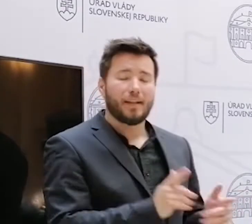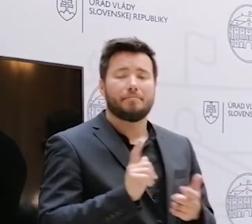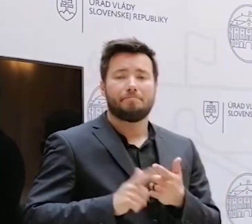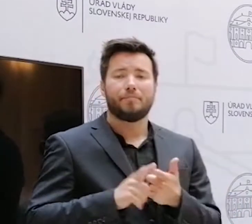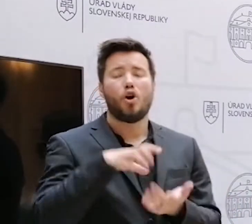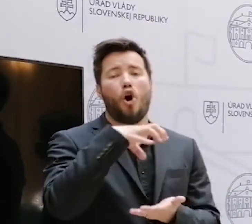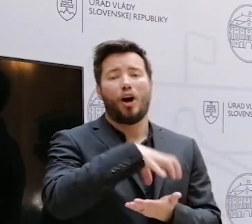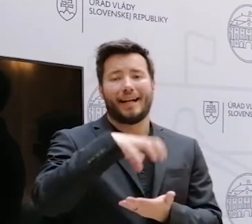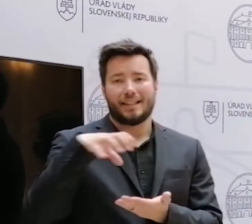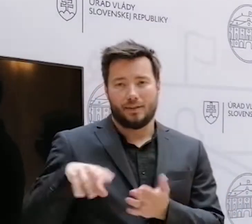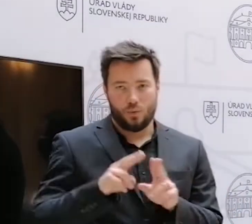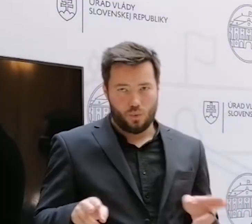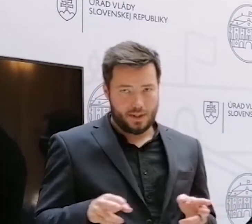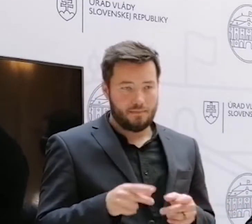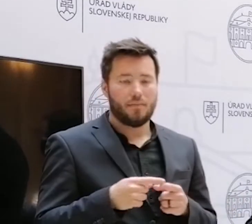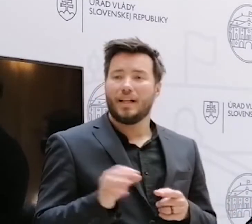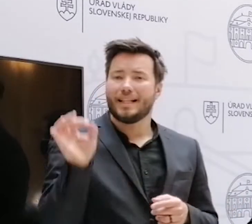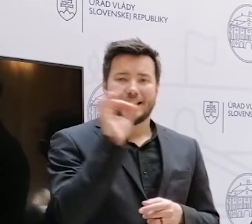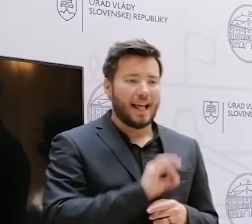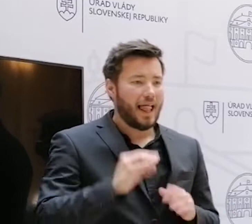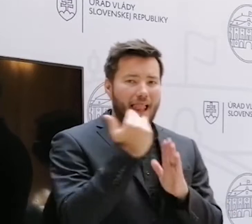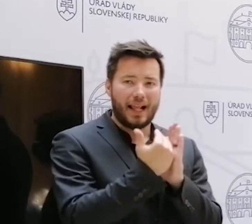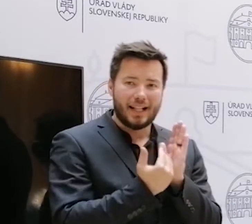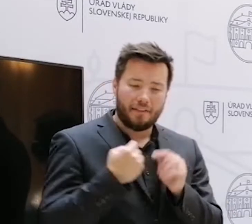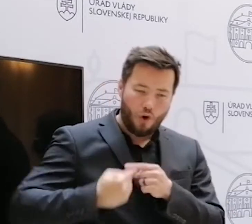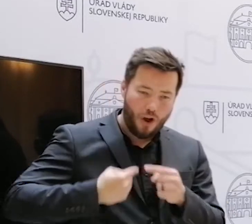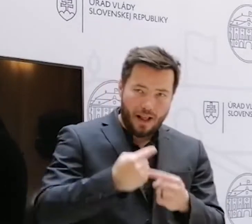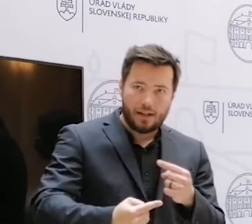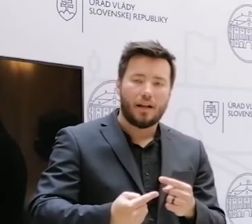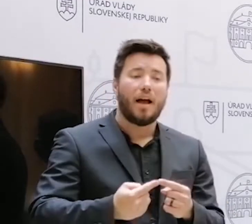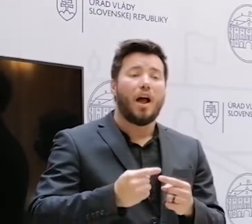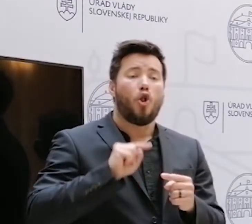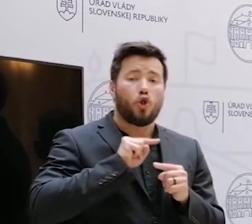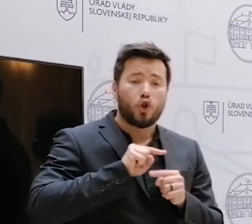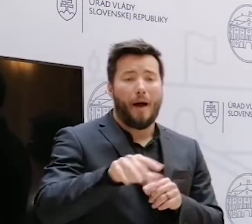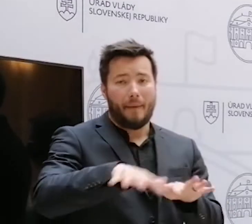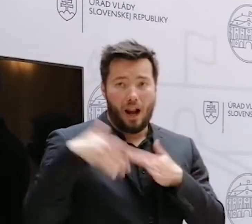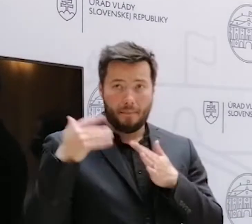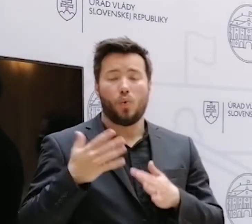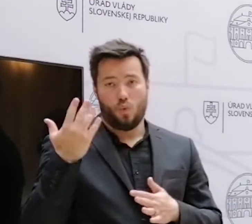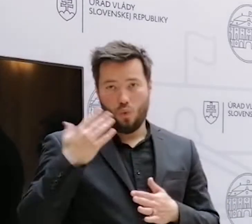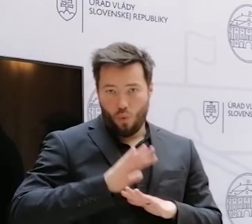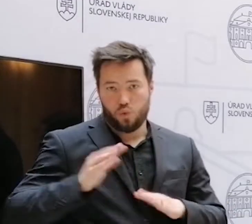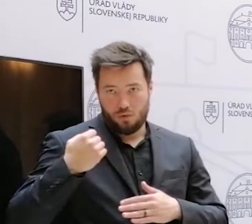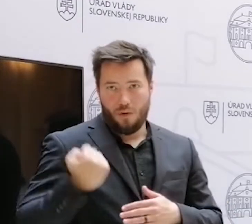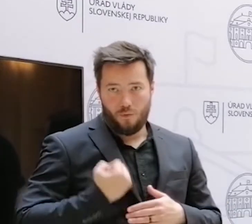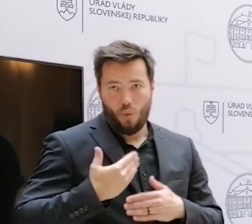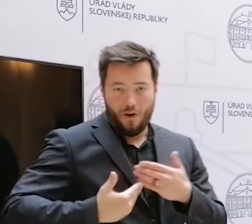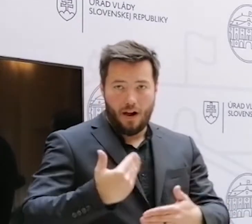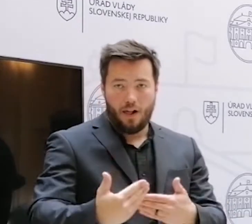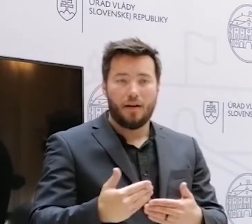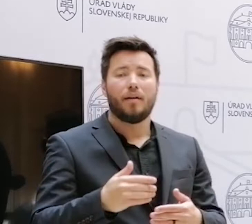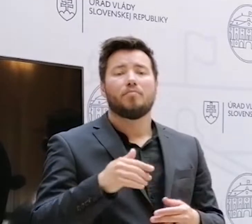prešlo celé legislatívne konanie až po parlament. Rátalo sa vlastne s vytvorením 30 obvodov a o tom sa rozprávame.